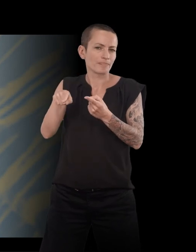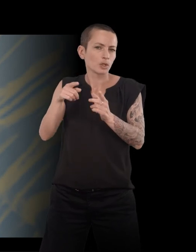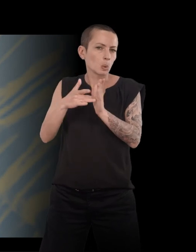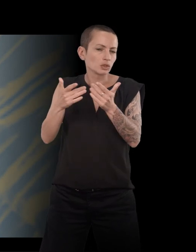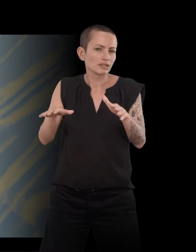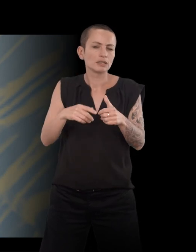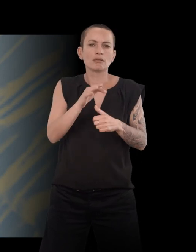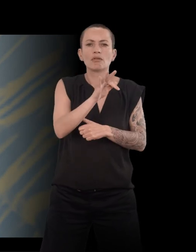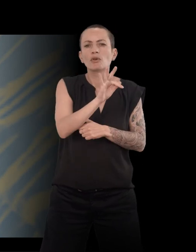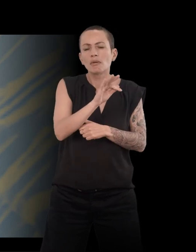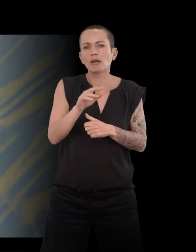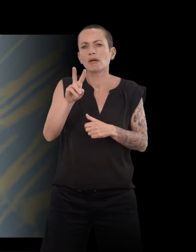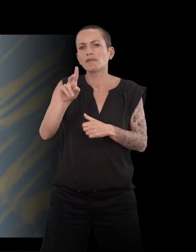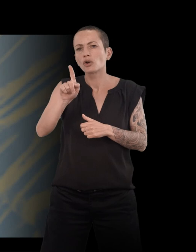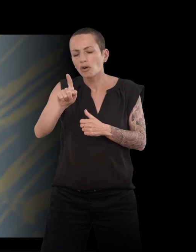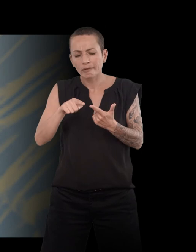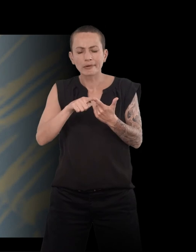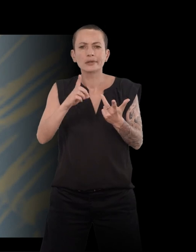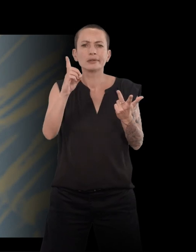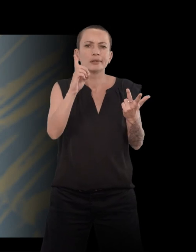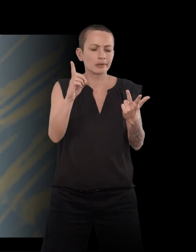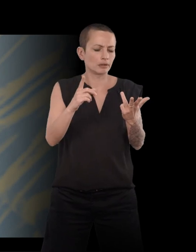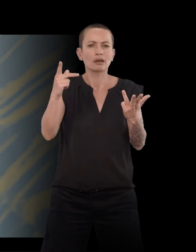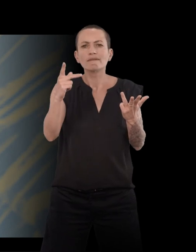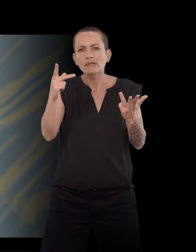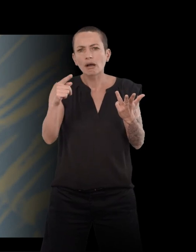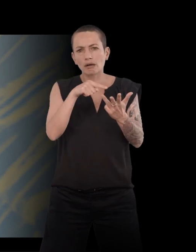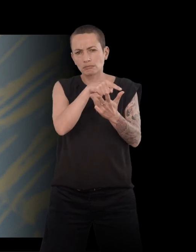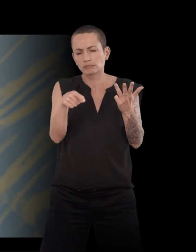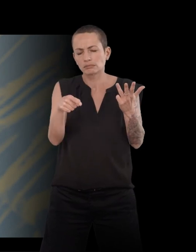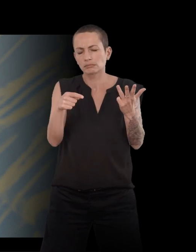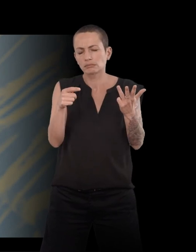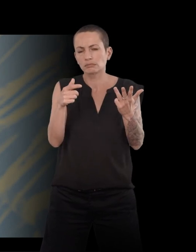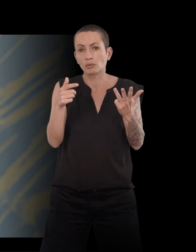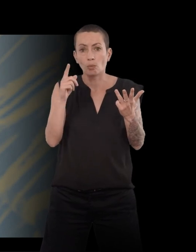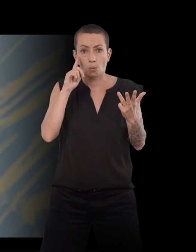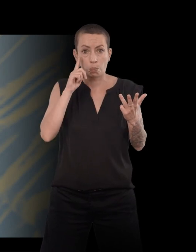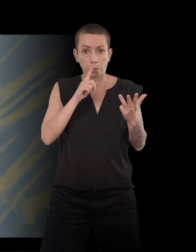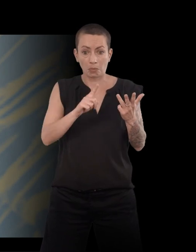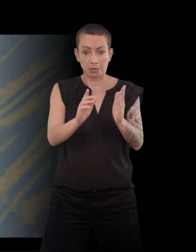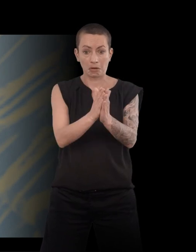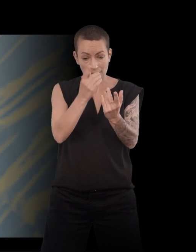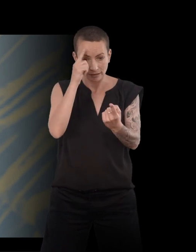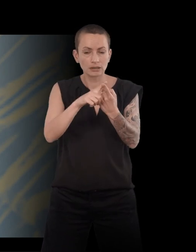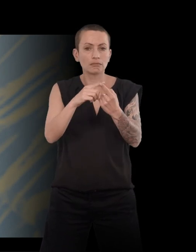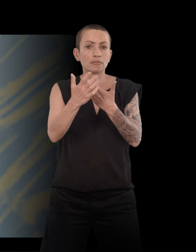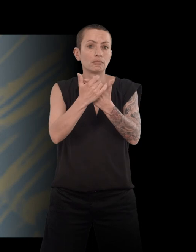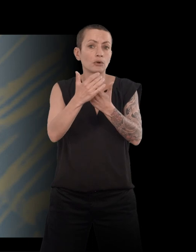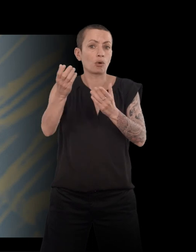Van Gogh, Dostoyevsky, Kafka... Alors, pourquoi je ne ferais pas un livre sur les correspondances ? Ah,'est